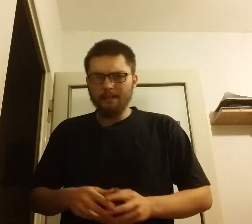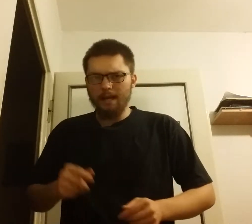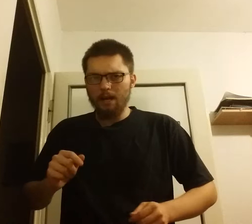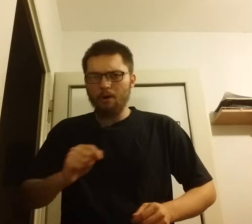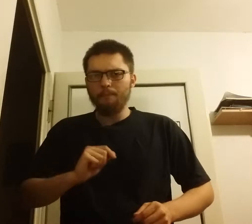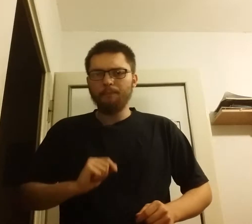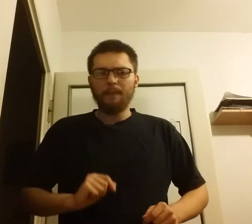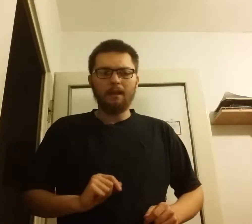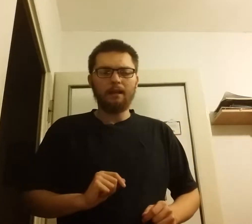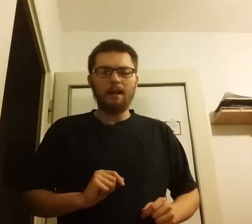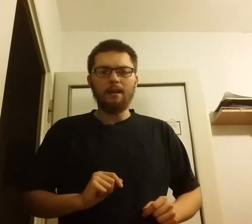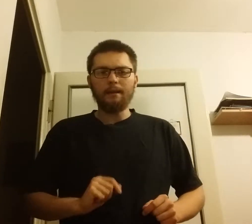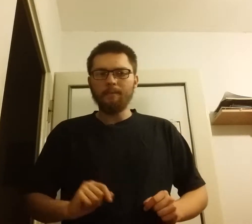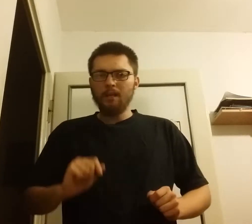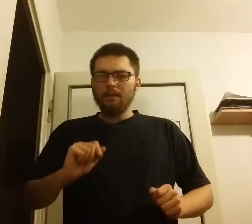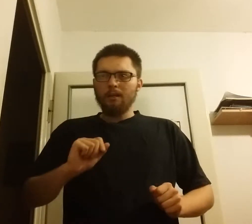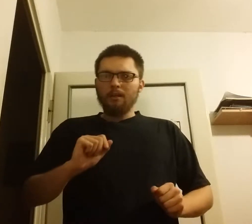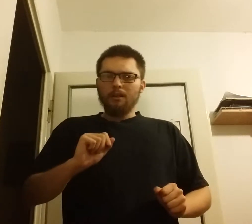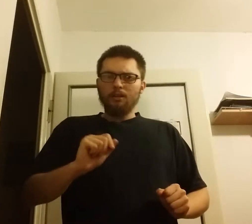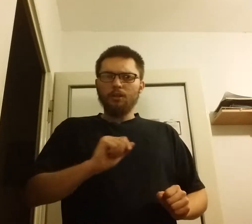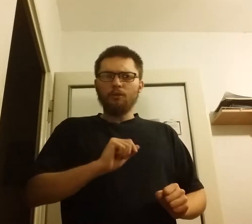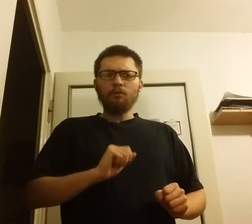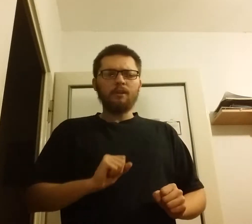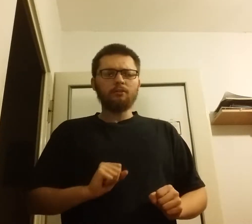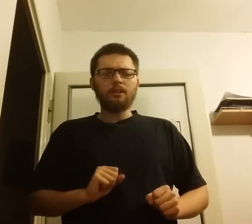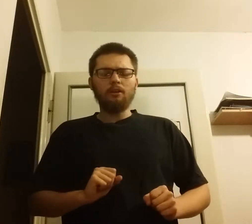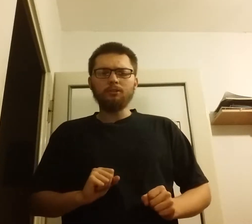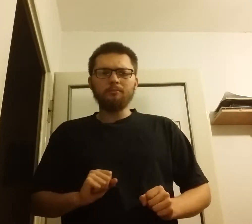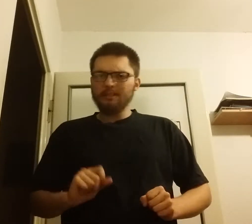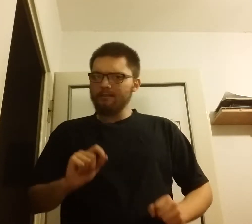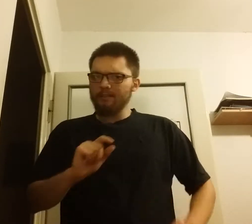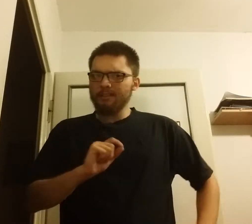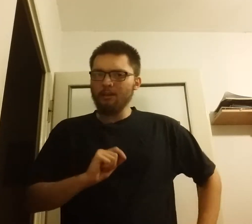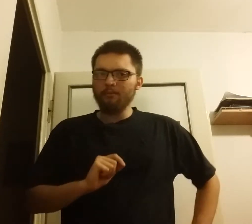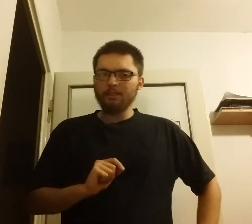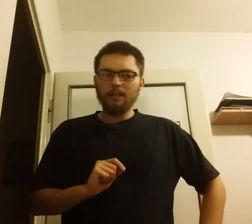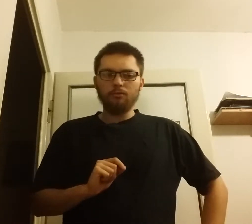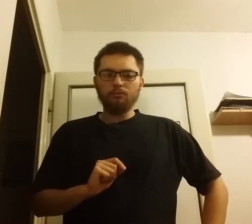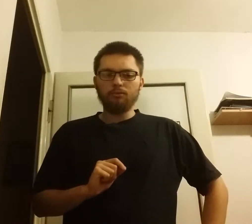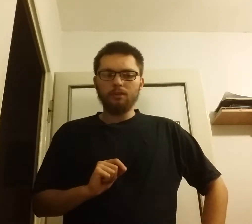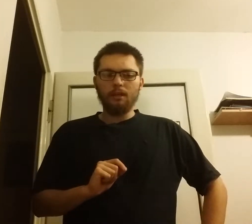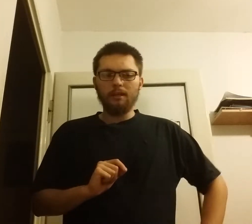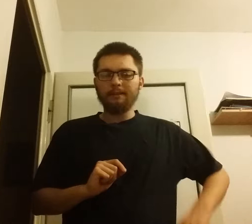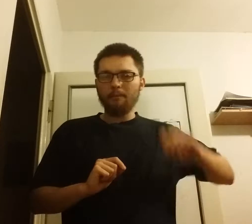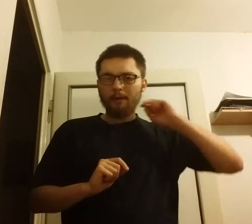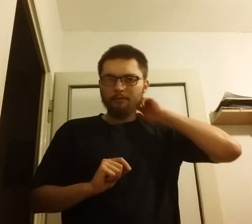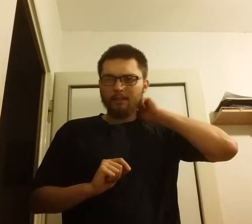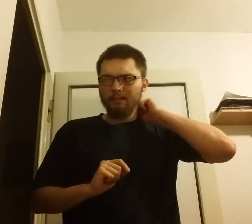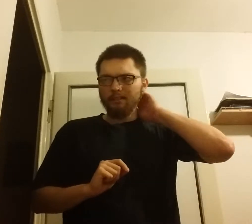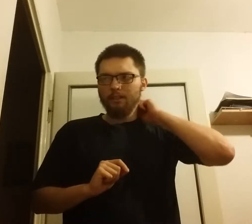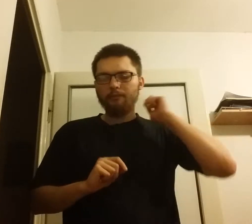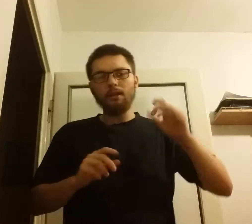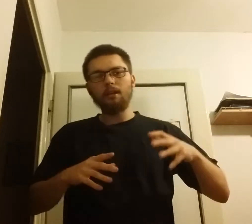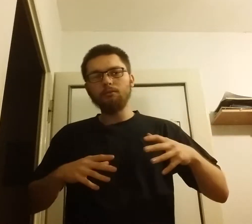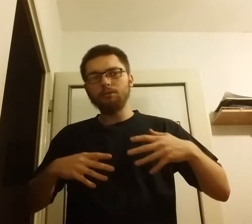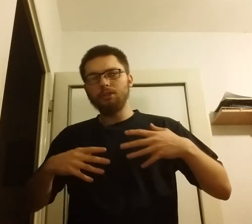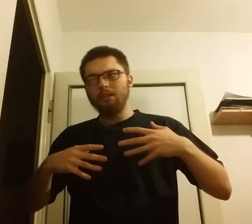generała Hallera. I mówię tutaj o tym z tego względu, że naprawdę niewiele ludzi